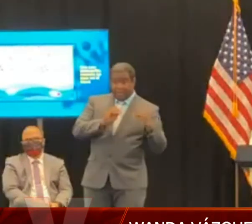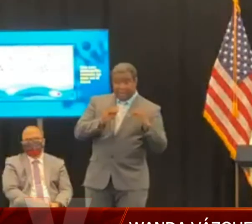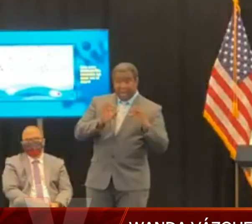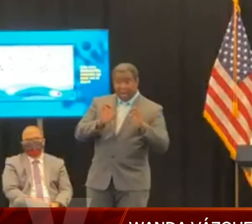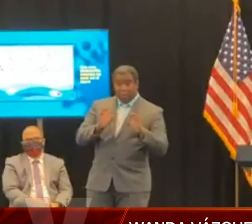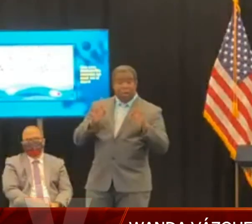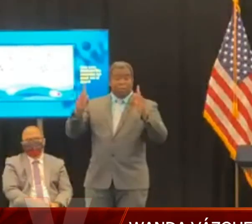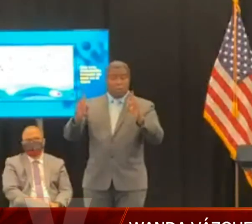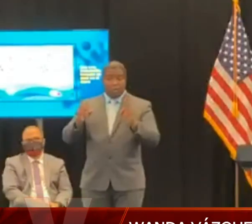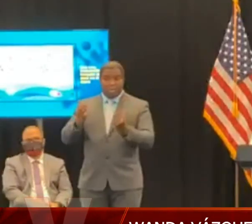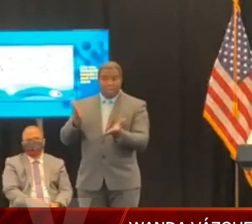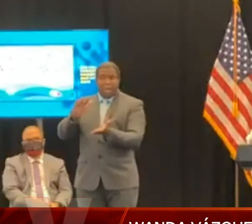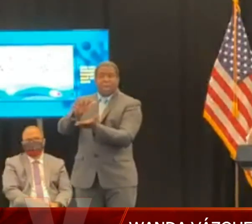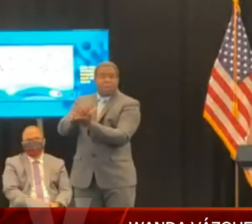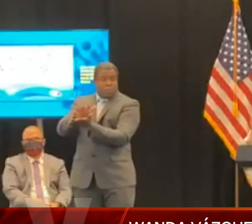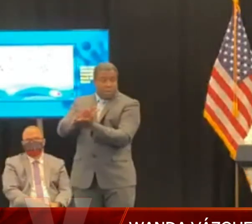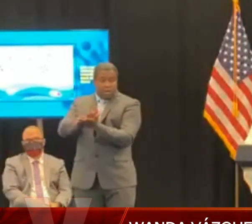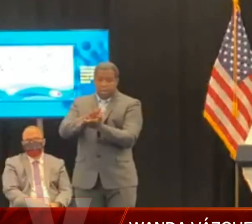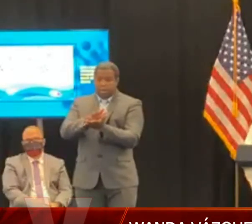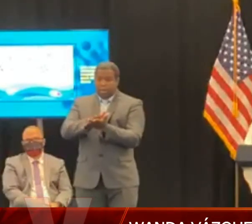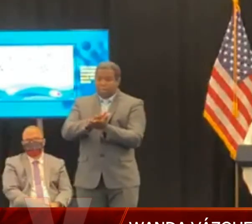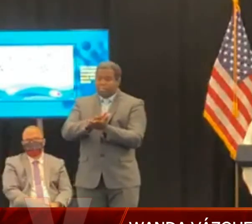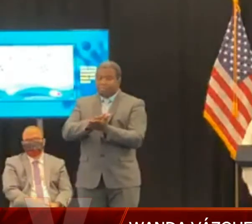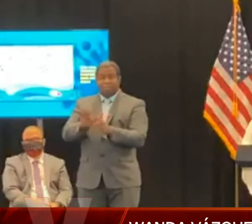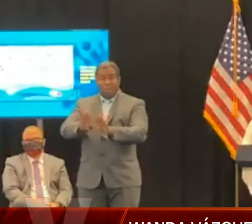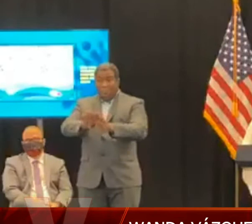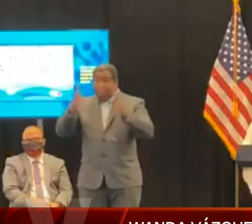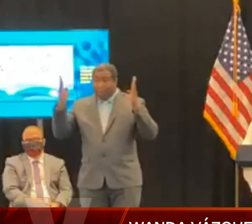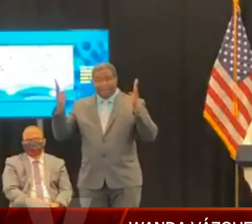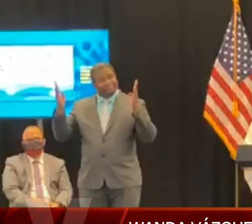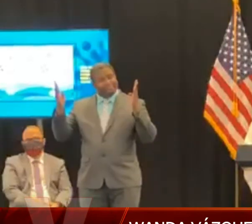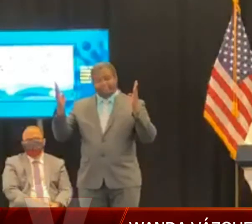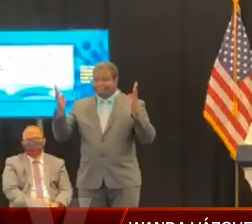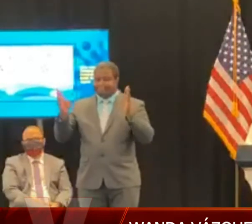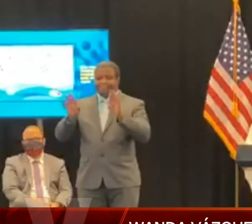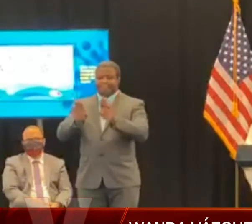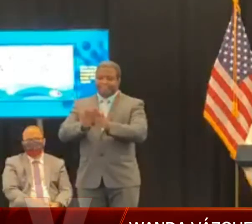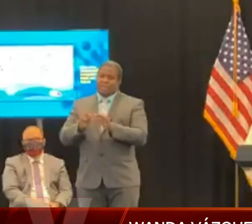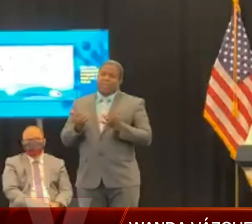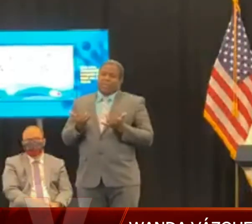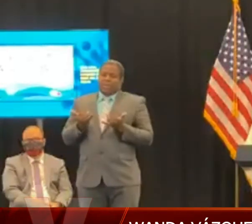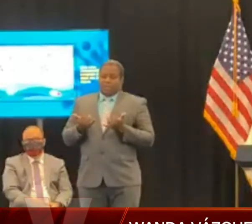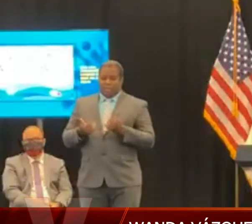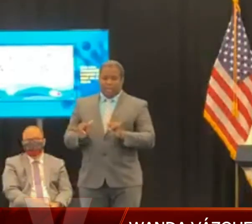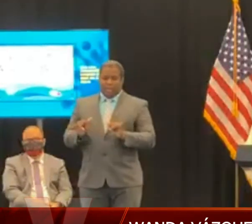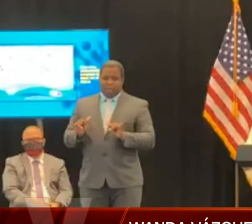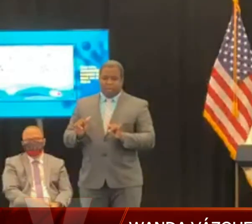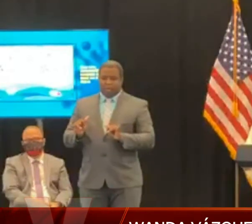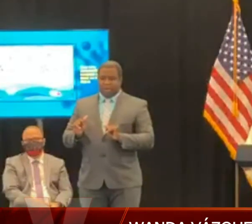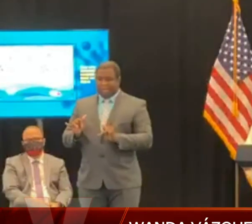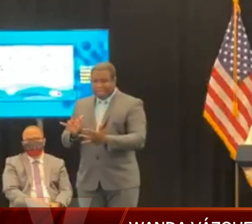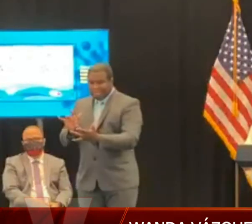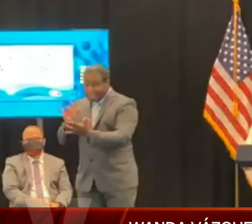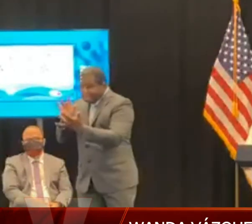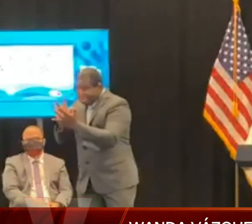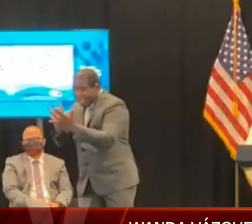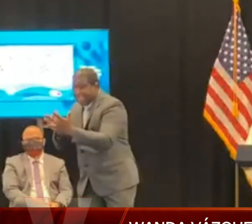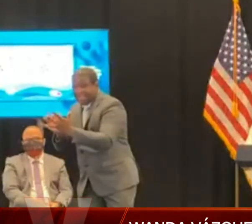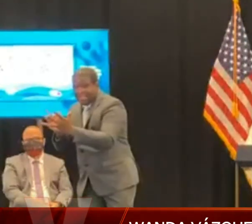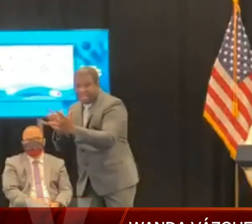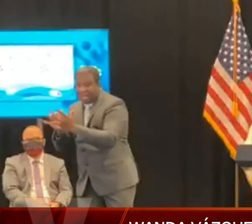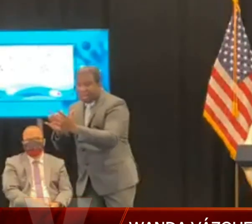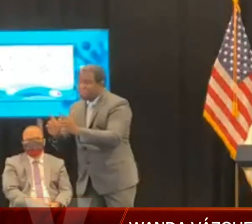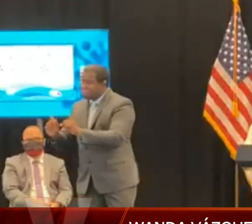Hemos visto a nivel de la nación como situaciones donde se han comenzado clases, han habido los casos de